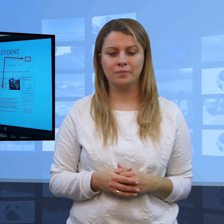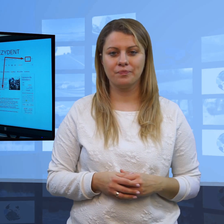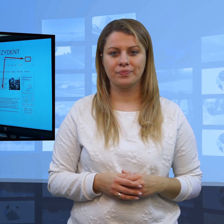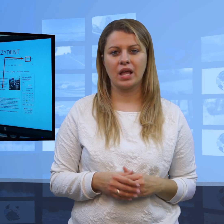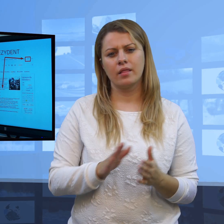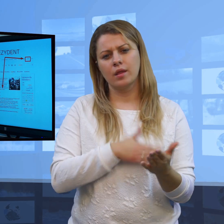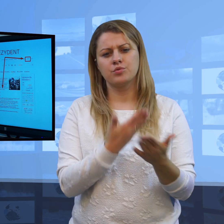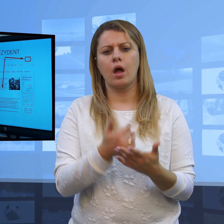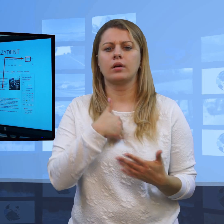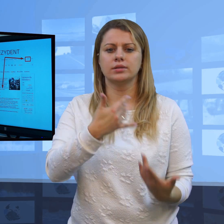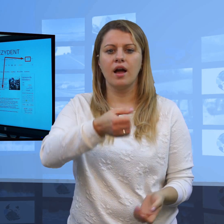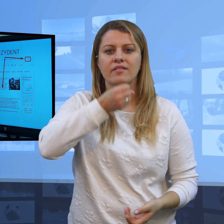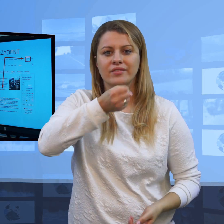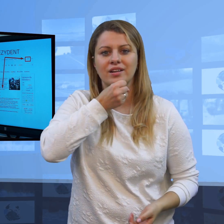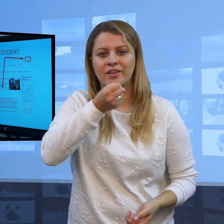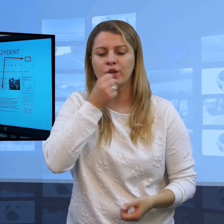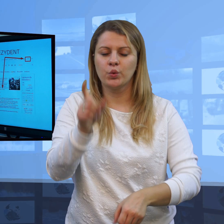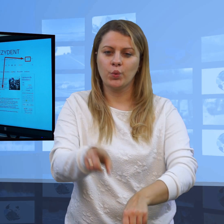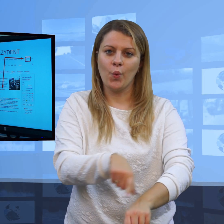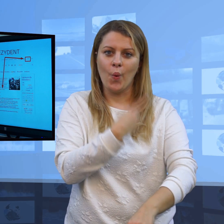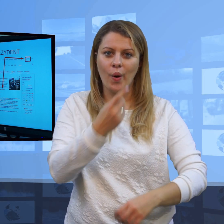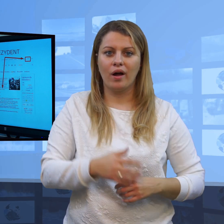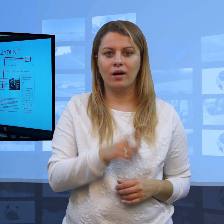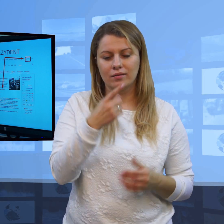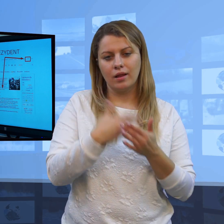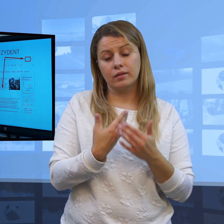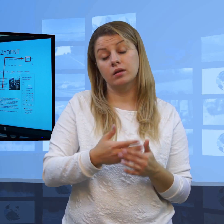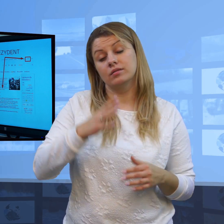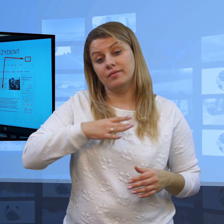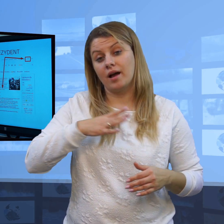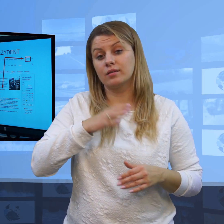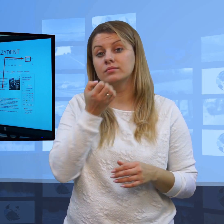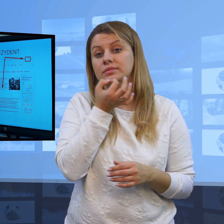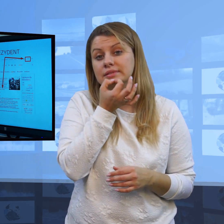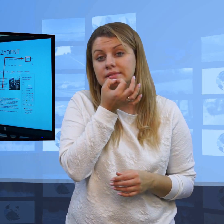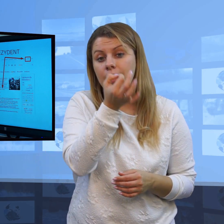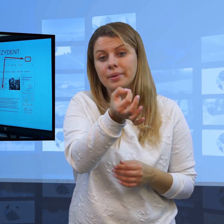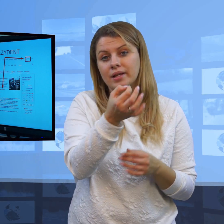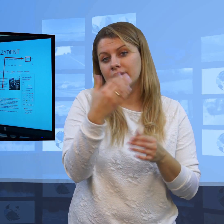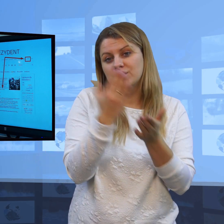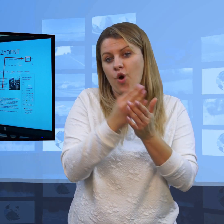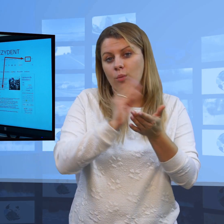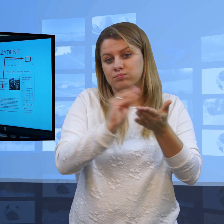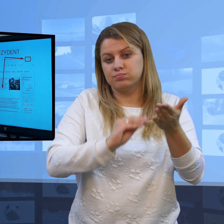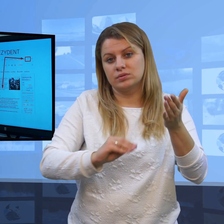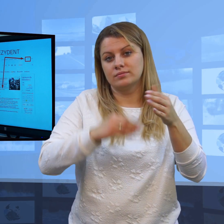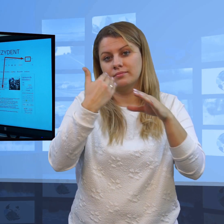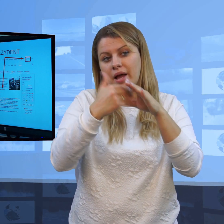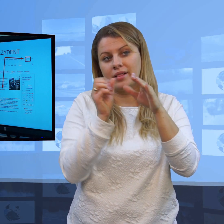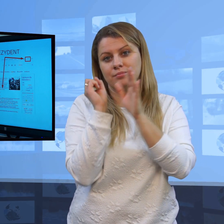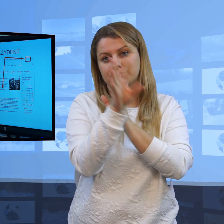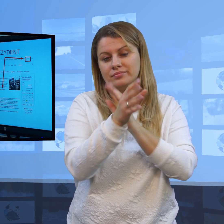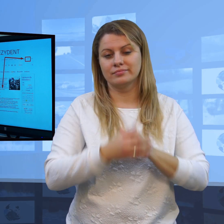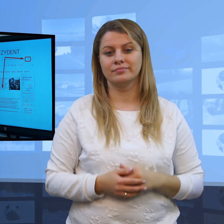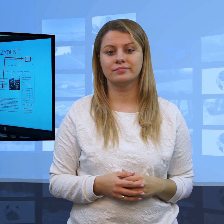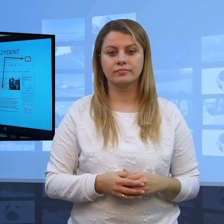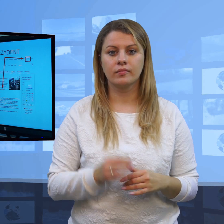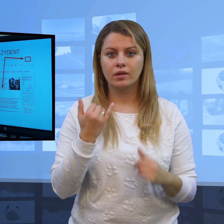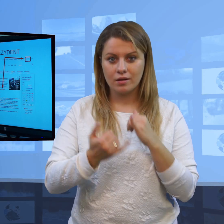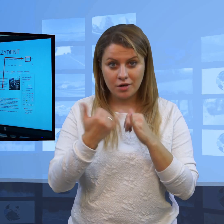i bardzo rzadko udaje się taką okazję wykorzystać. Bardzo rzadko Prezydent umawia się na